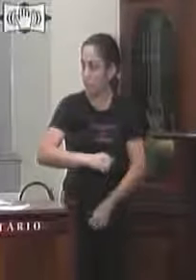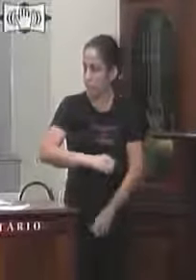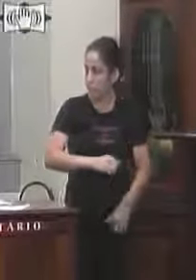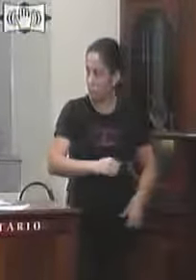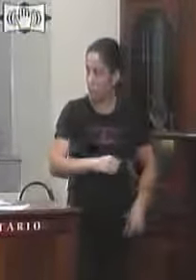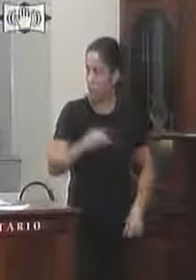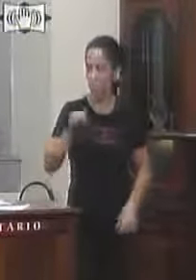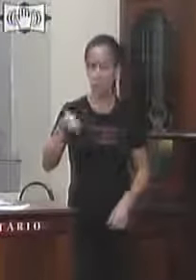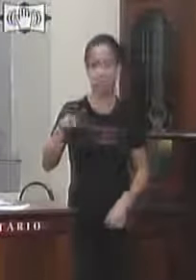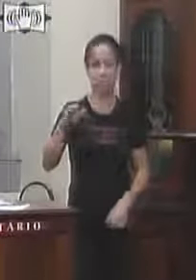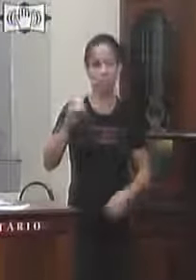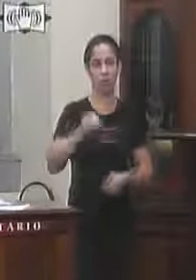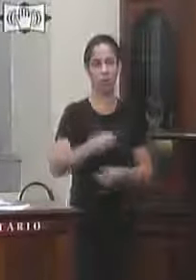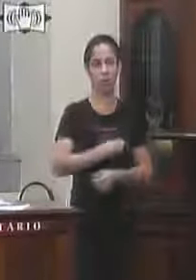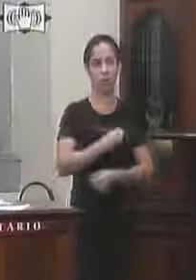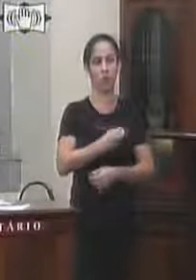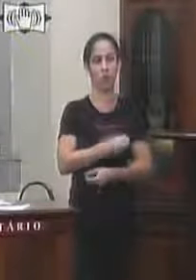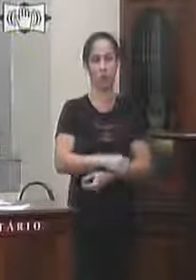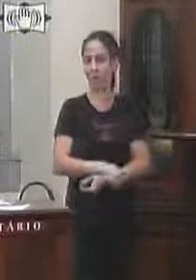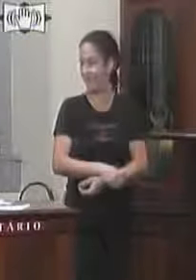Marcelo Moreira de Oliveira